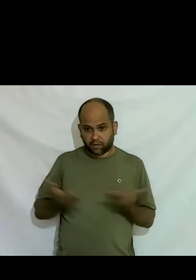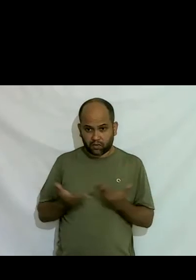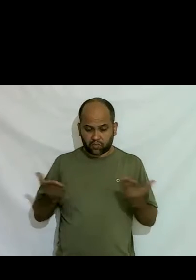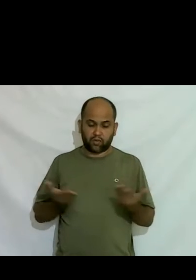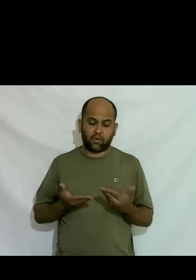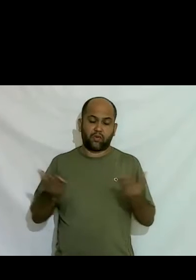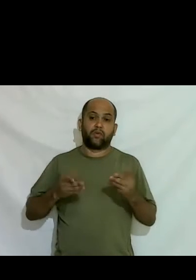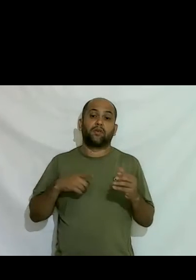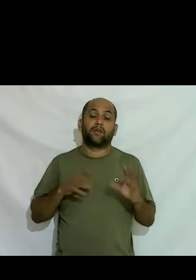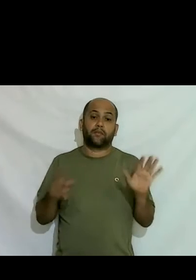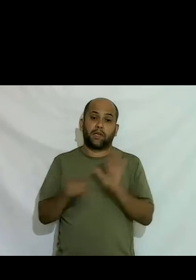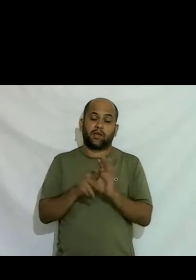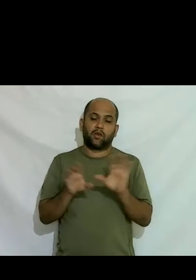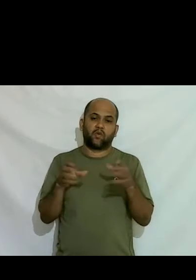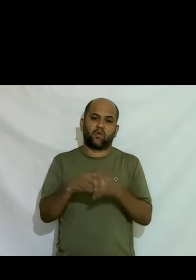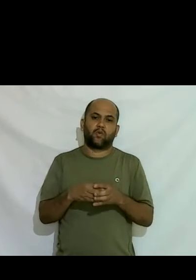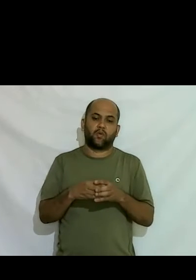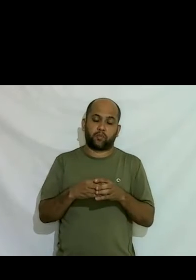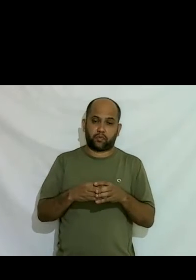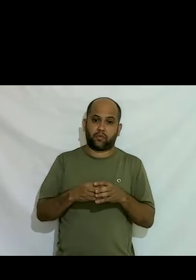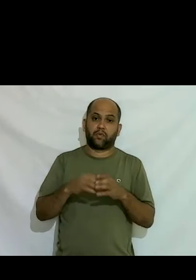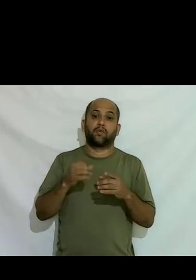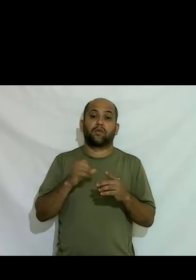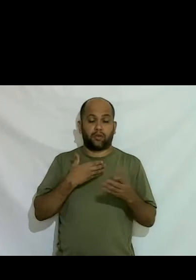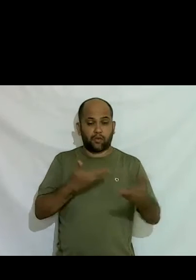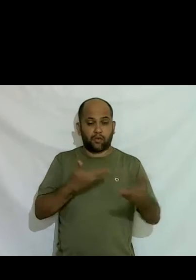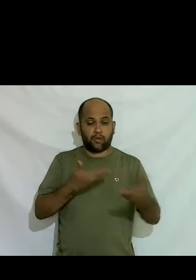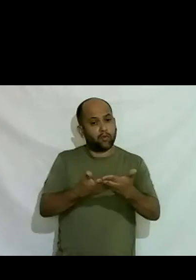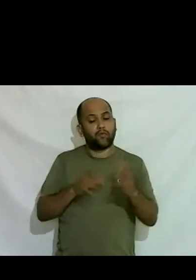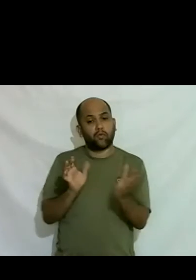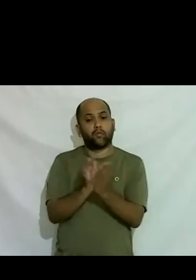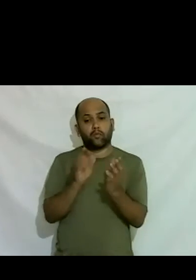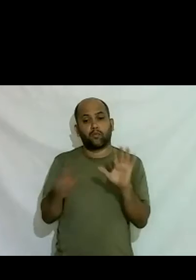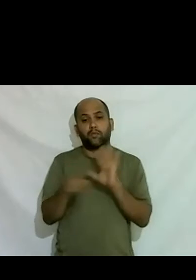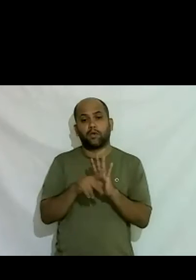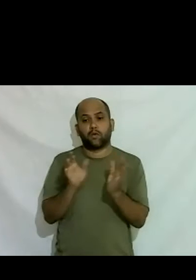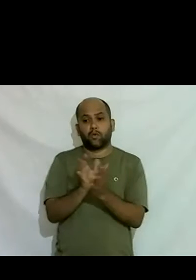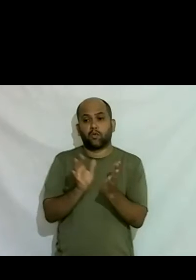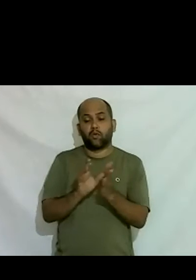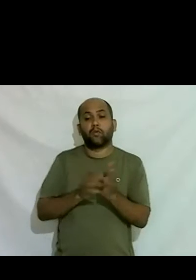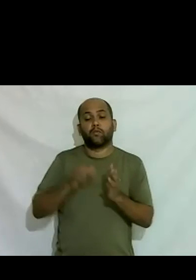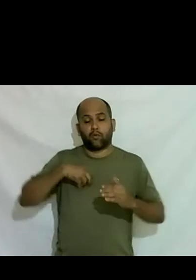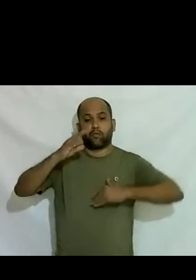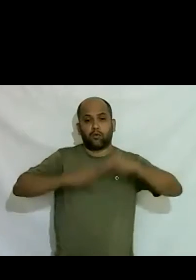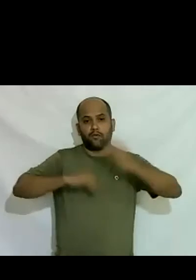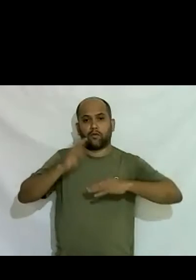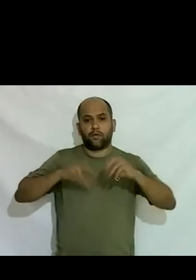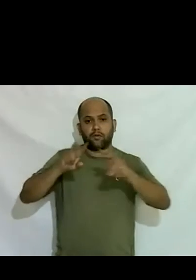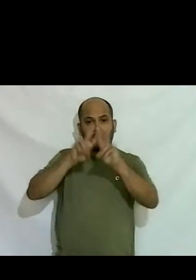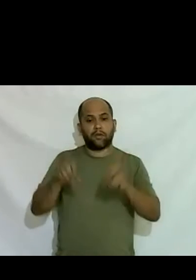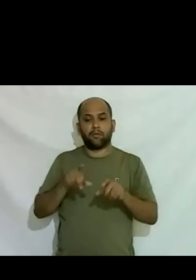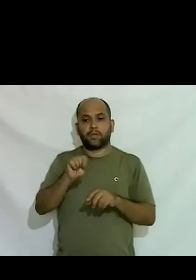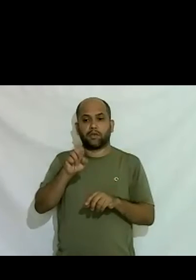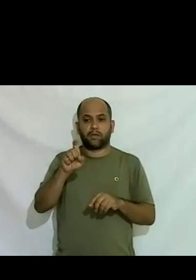de gênero sexual dessa associação que eu mencionei né convidado é me tornei uma uma grande especialista no assunto mas